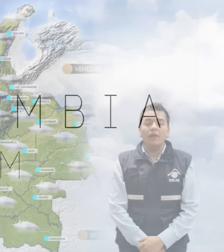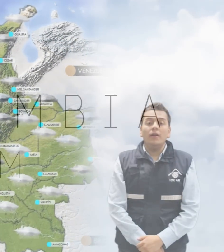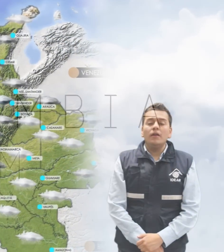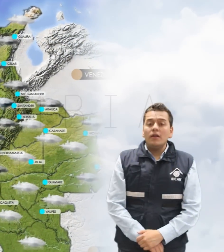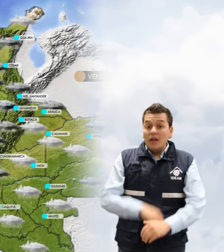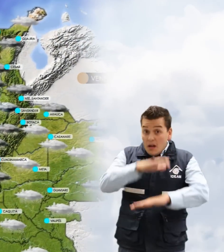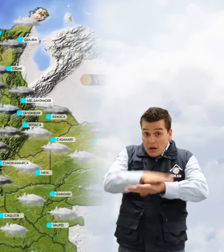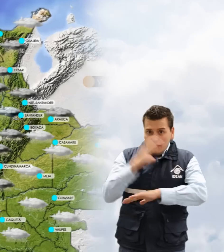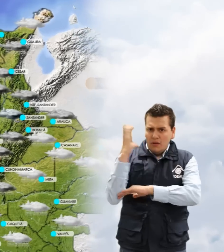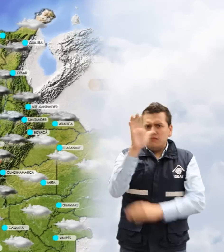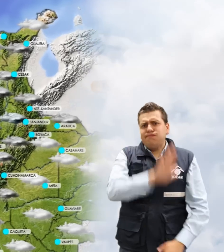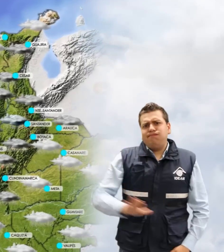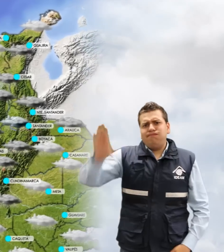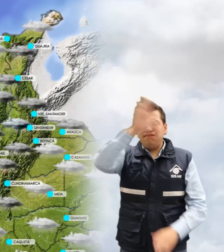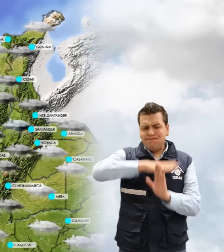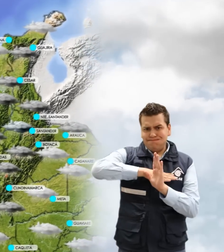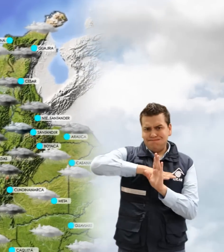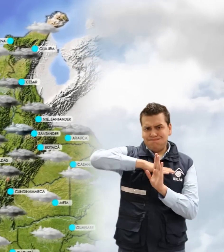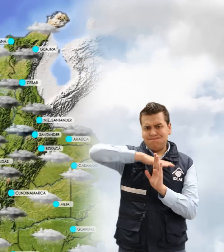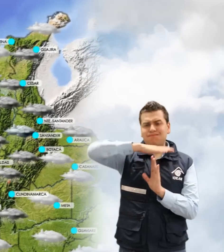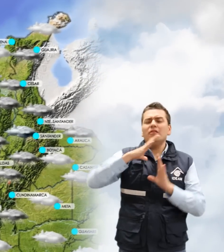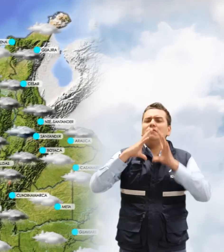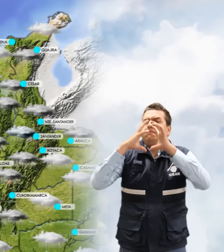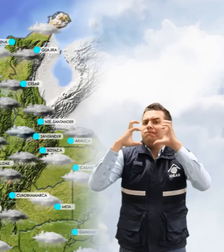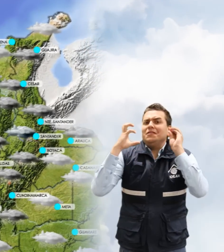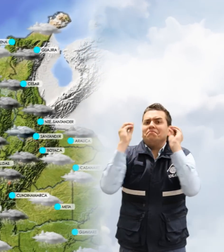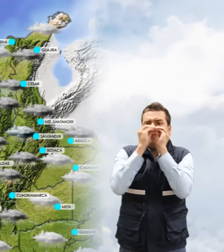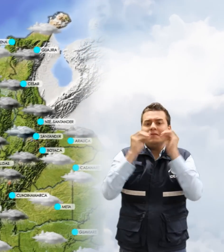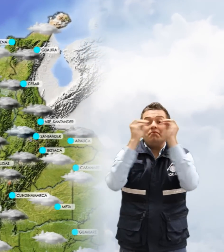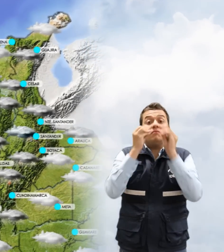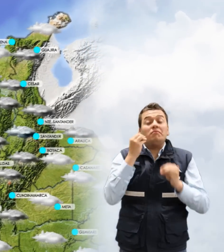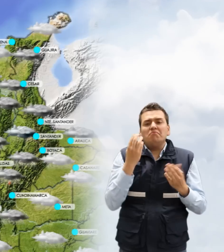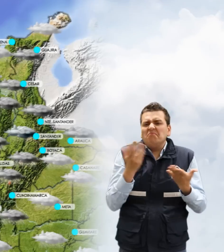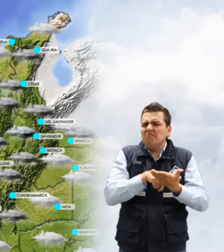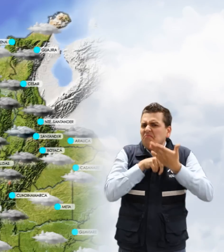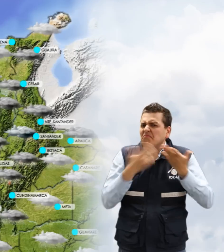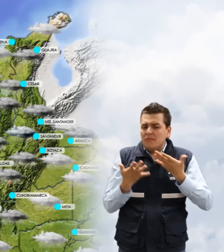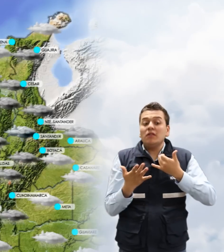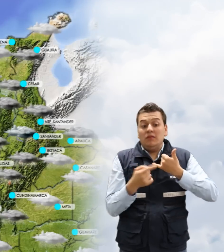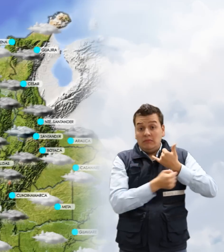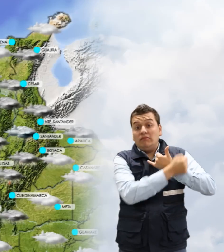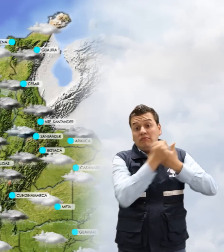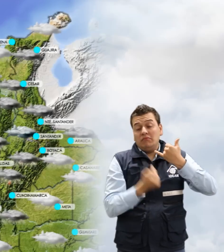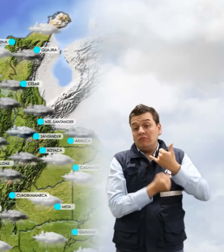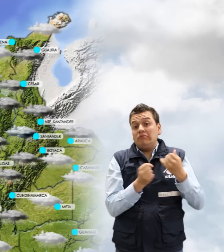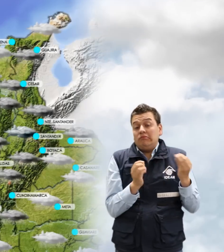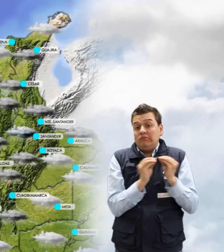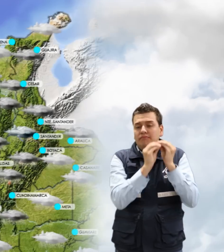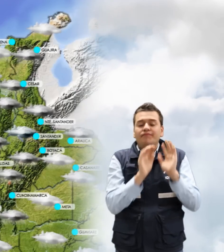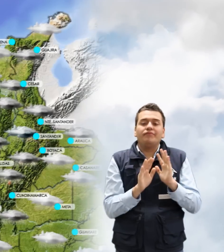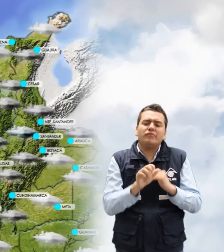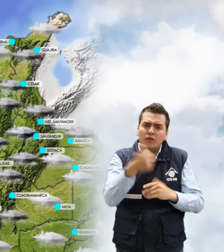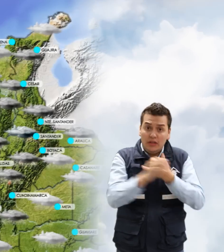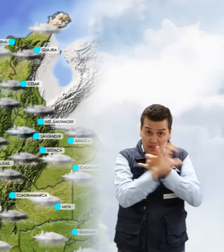En horas de la tarde, tendremos un incremento significativo de la nubosidad en gran parte del territorio nacional. En la región Caribe,